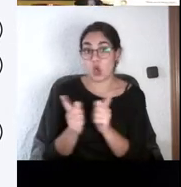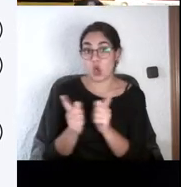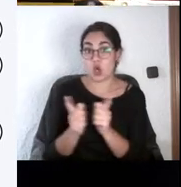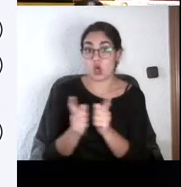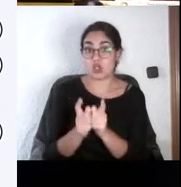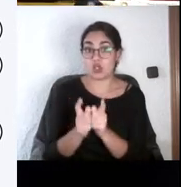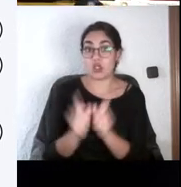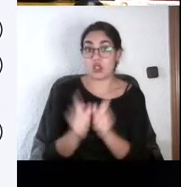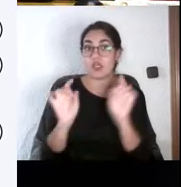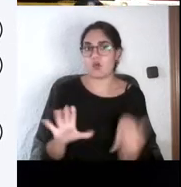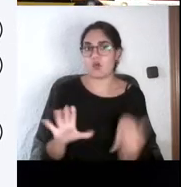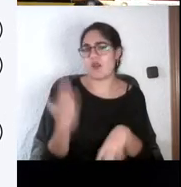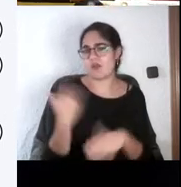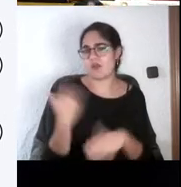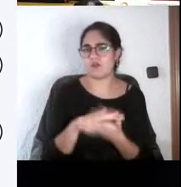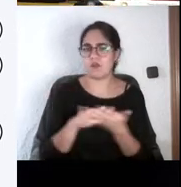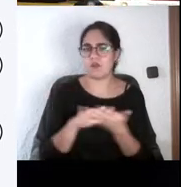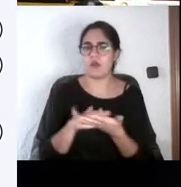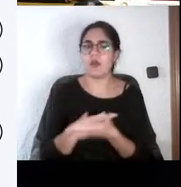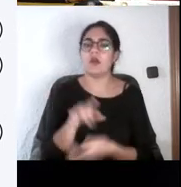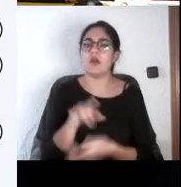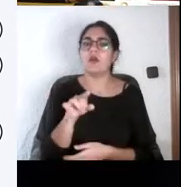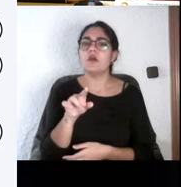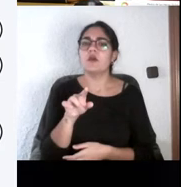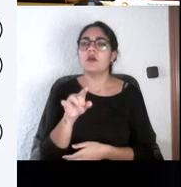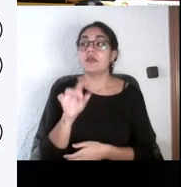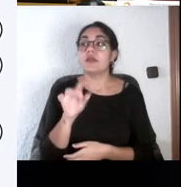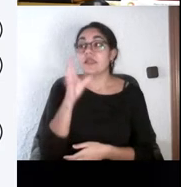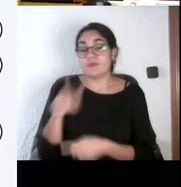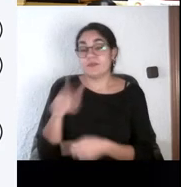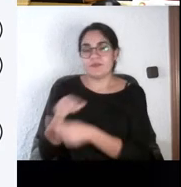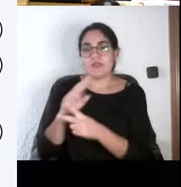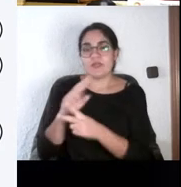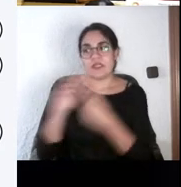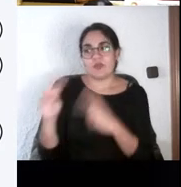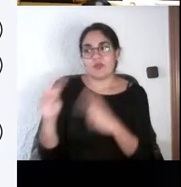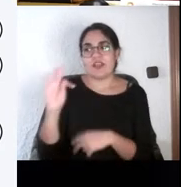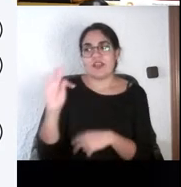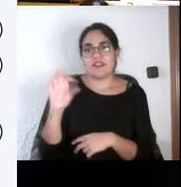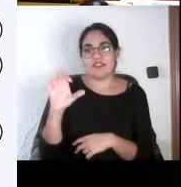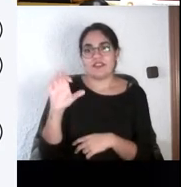al principio, un hilo de lo que ha comentado Teodoro.